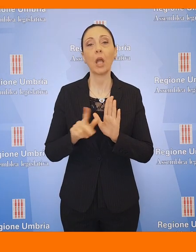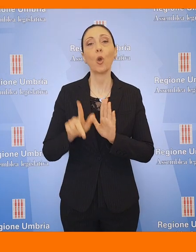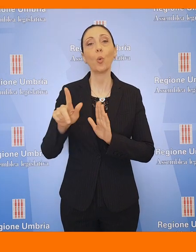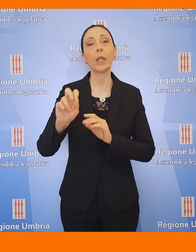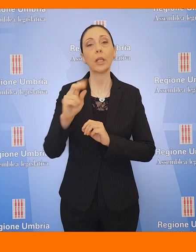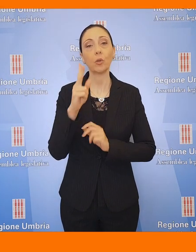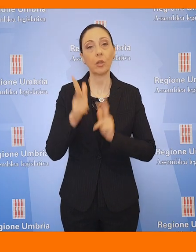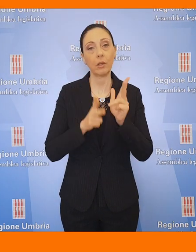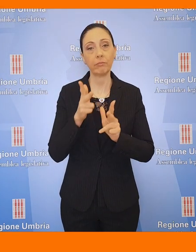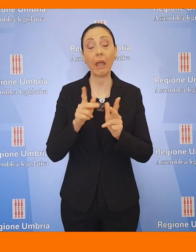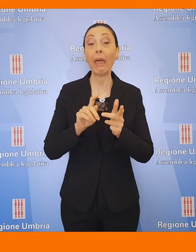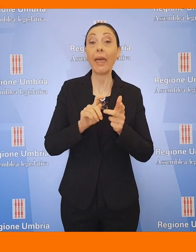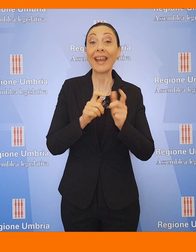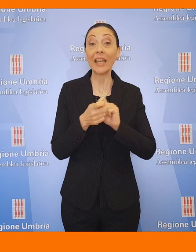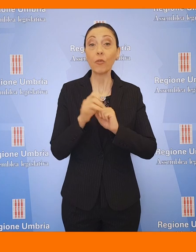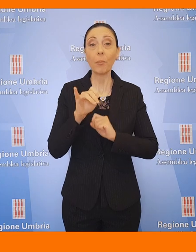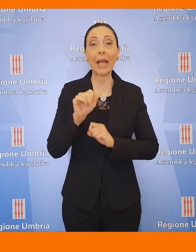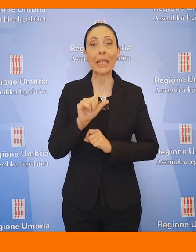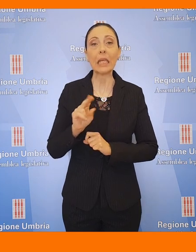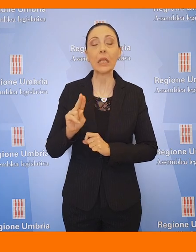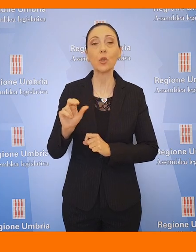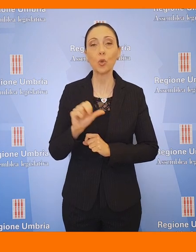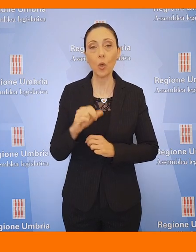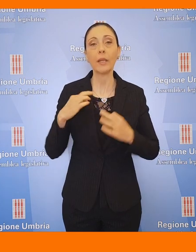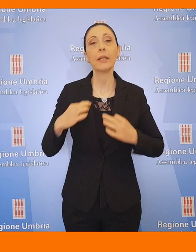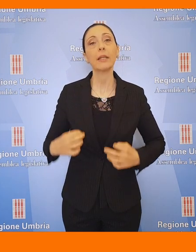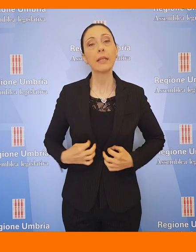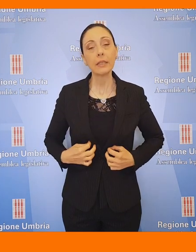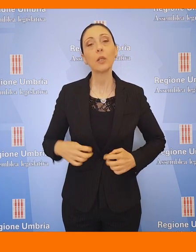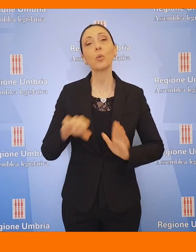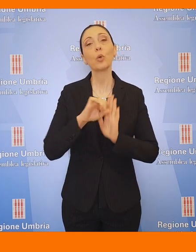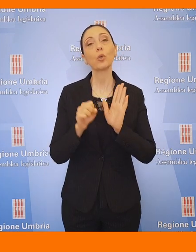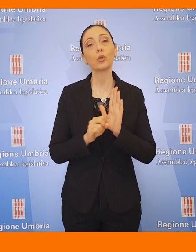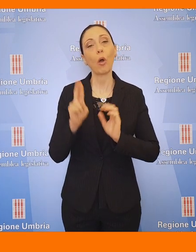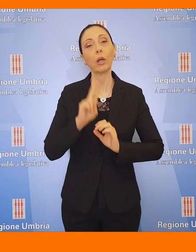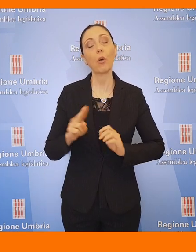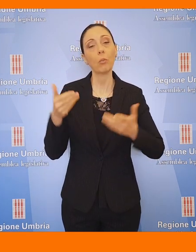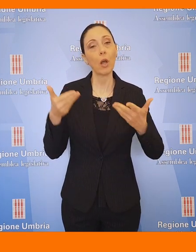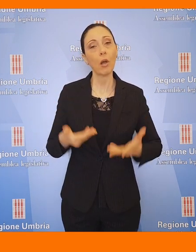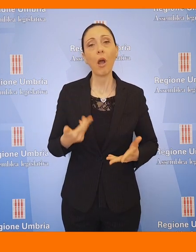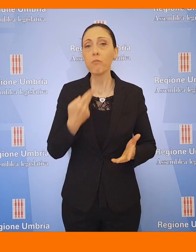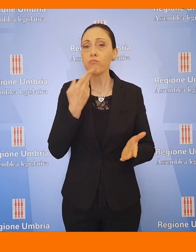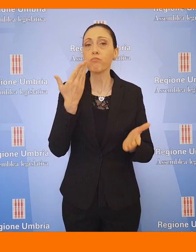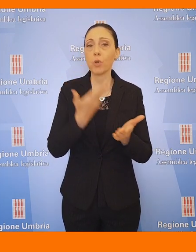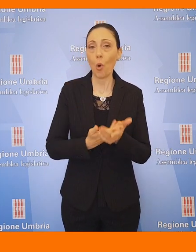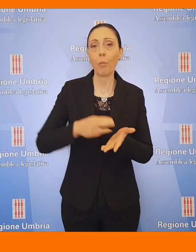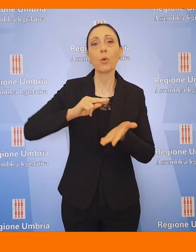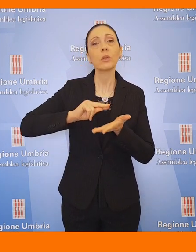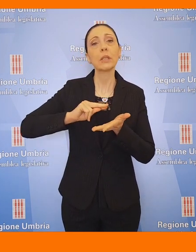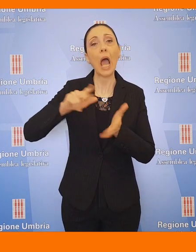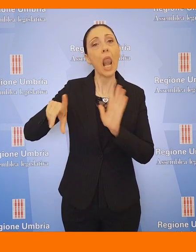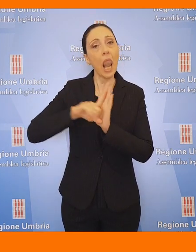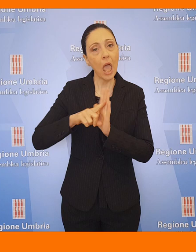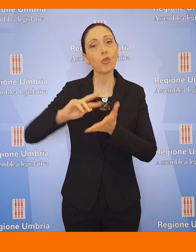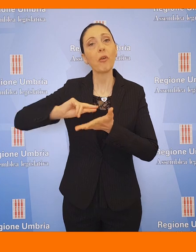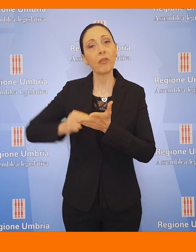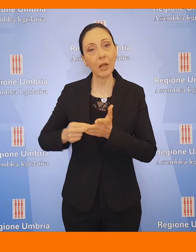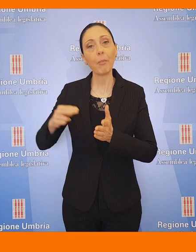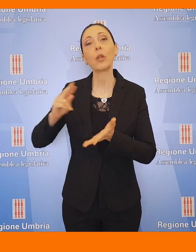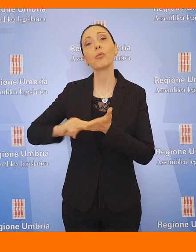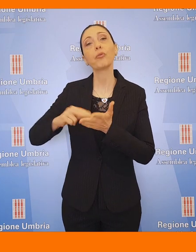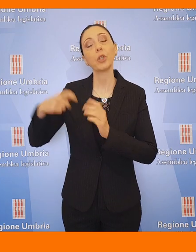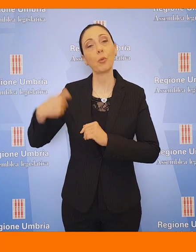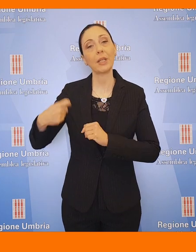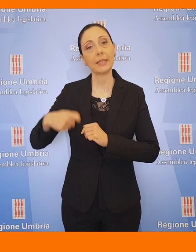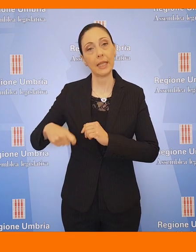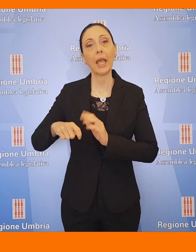aprile. Sulla riforma dell'ISUC, l'Istituto per la Storia dell'Umbria Contemporanea, la proposta di legge firmata dall'Ufficio di Presidenza dell